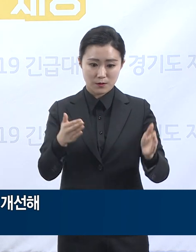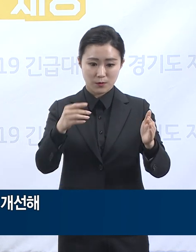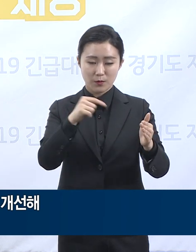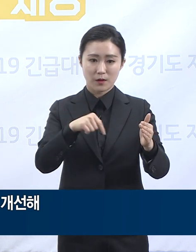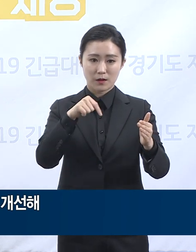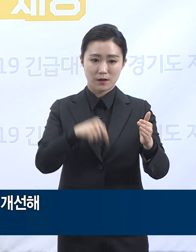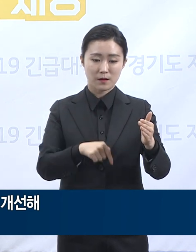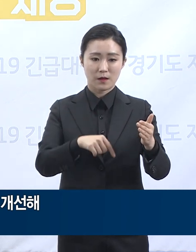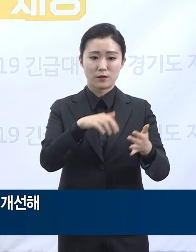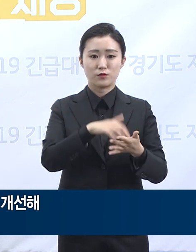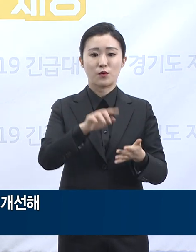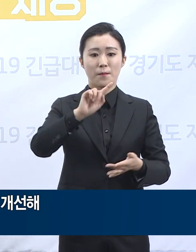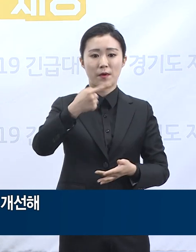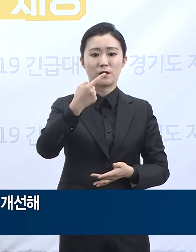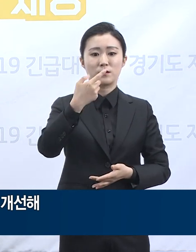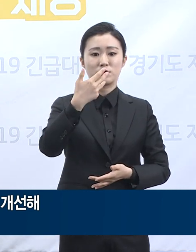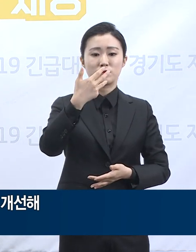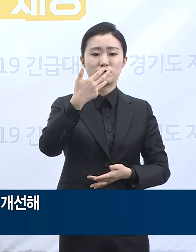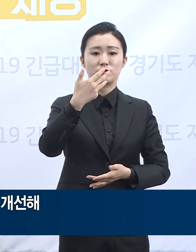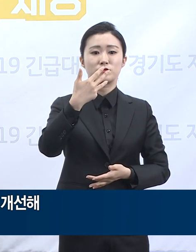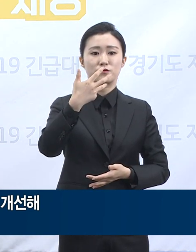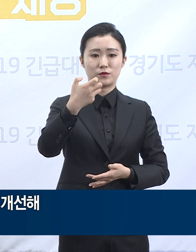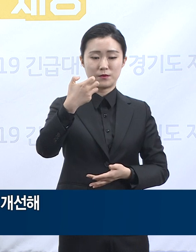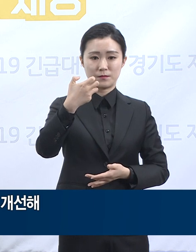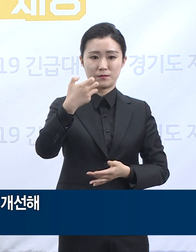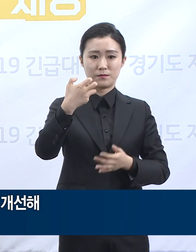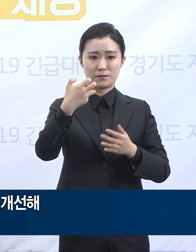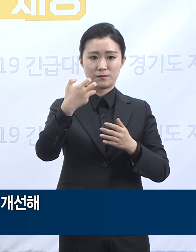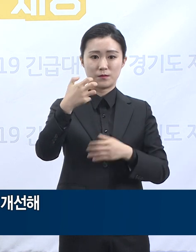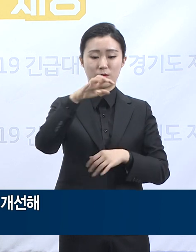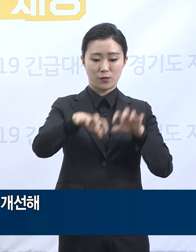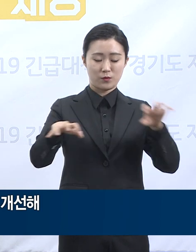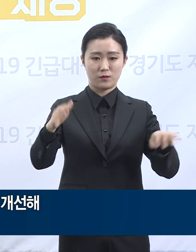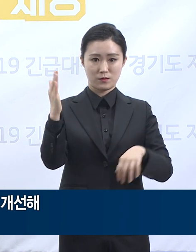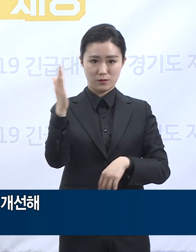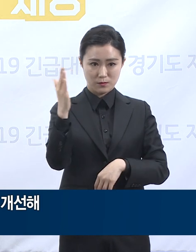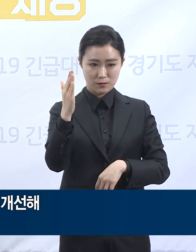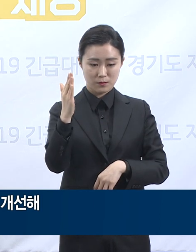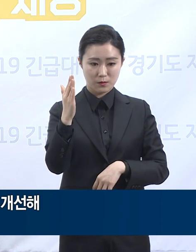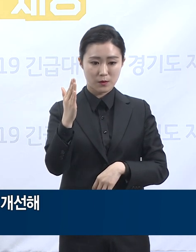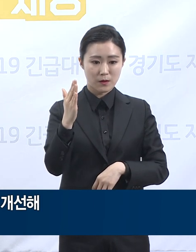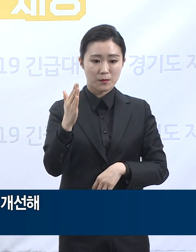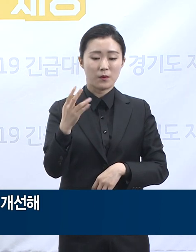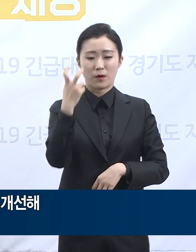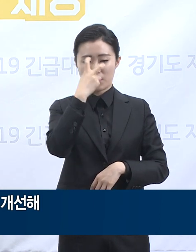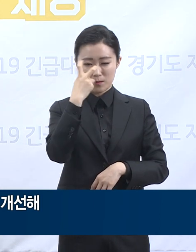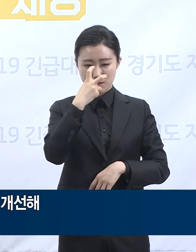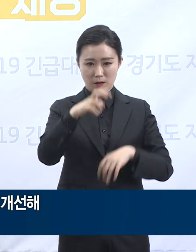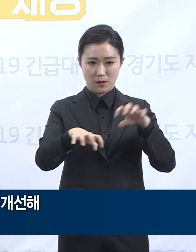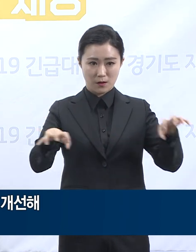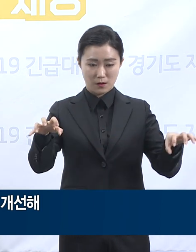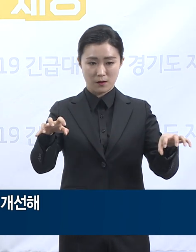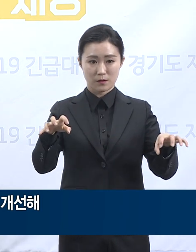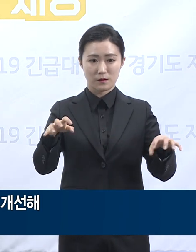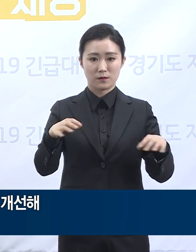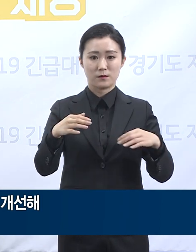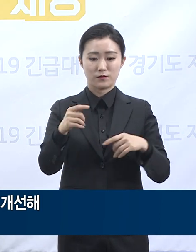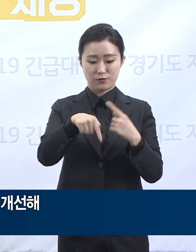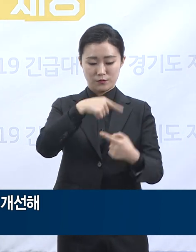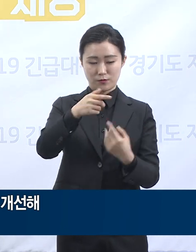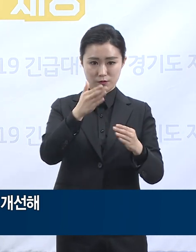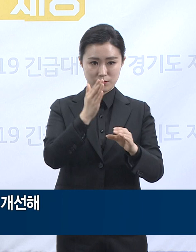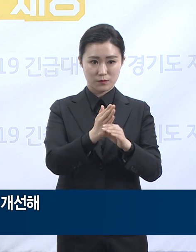선별진료소가 운영되고 있습니다. 보건소가 운영하는 곳이 49개소이며 의료기관에서 운영하는 곳이 60개소입니다.